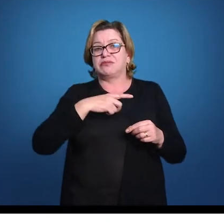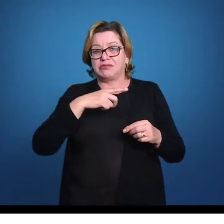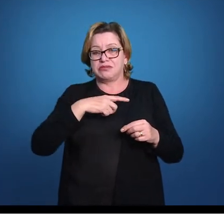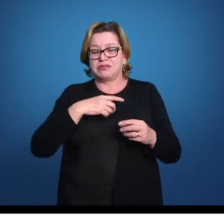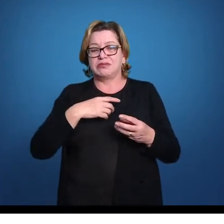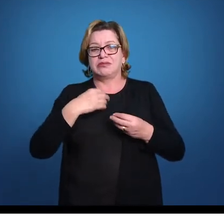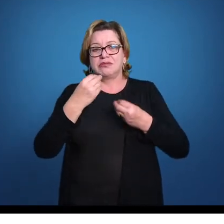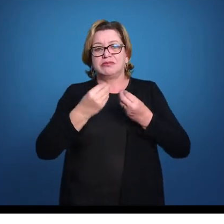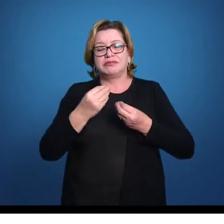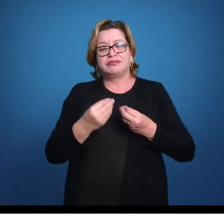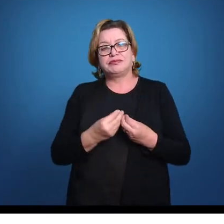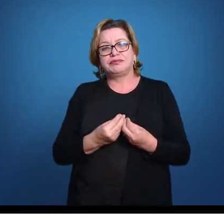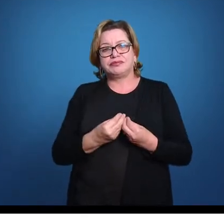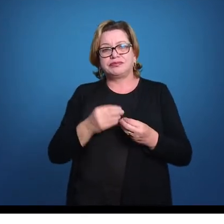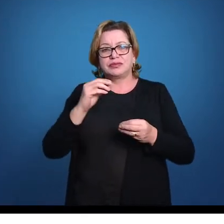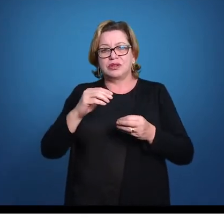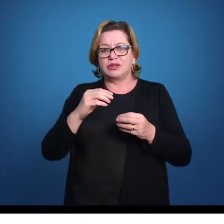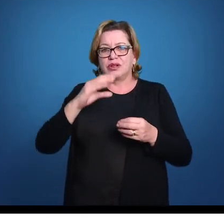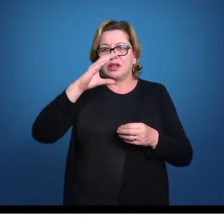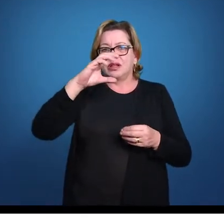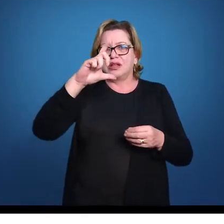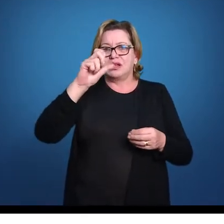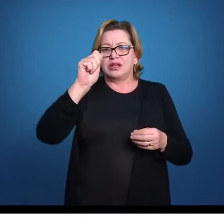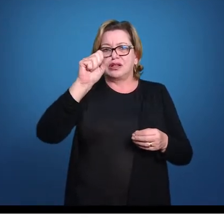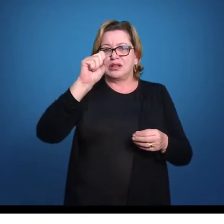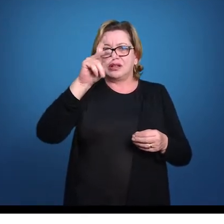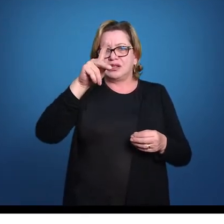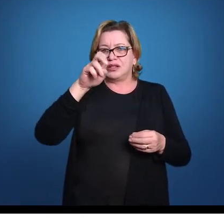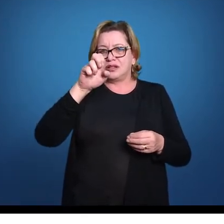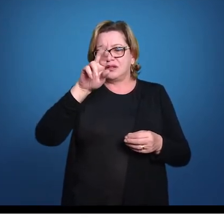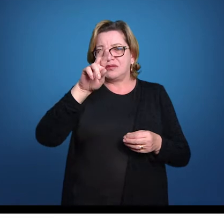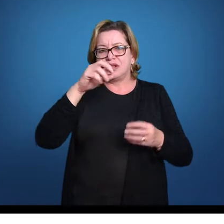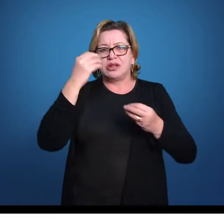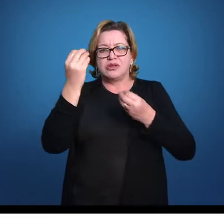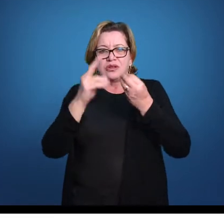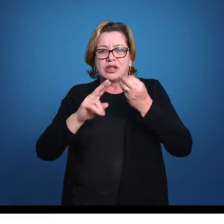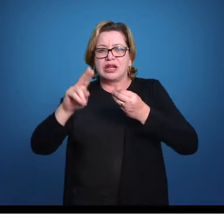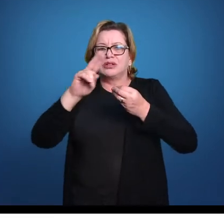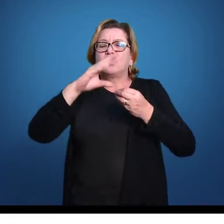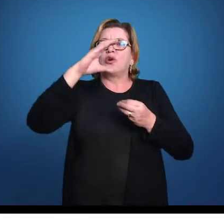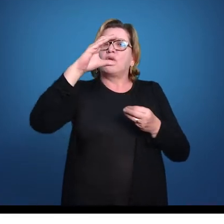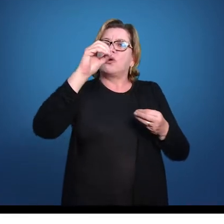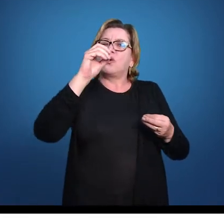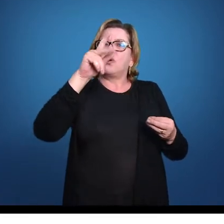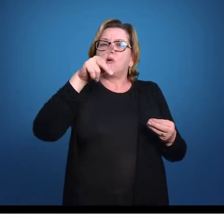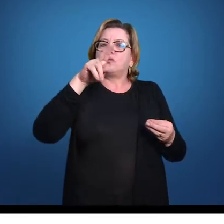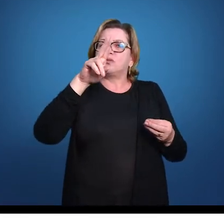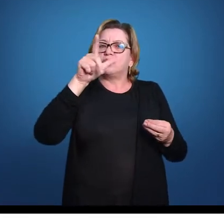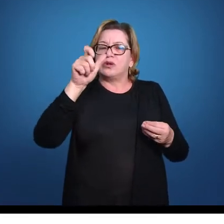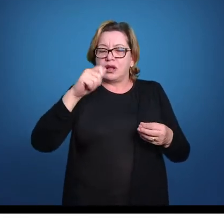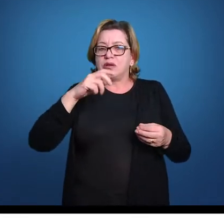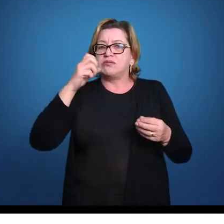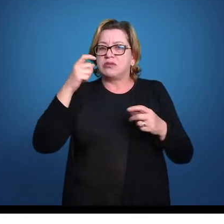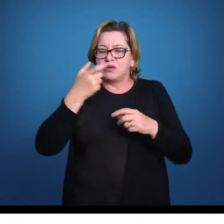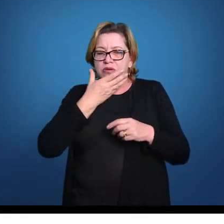No plural, clásperes. O clásper é o órgão copulatório dos tubarões, né? Então isso vai aparecer nos machos aí. E isso indica